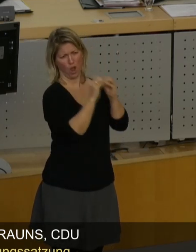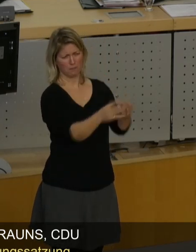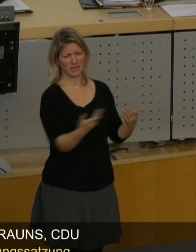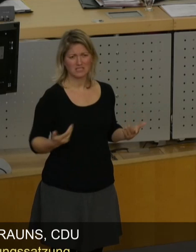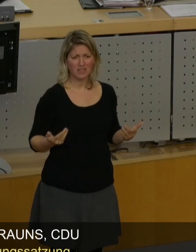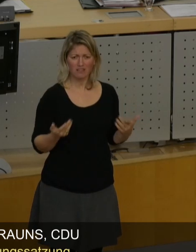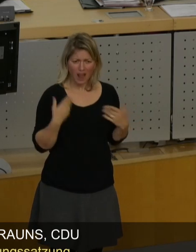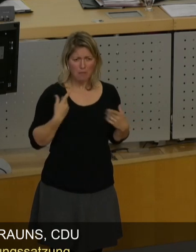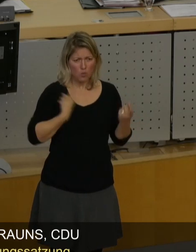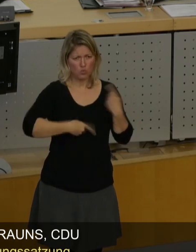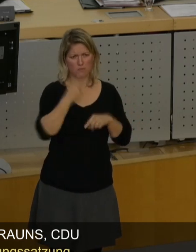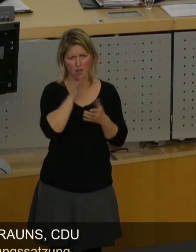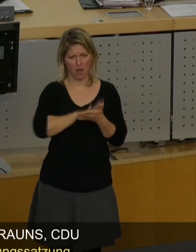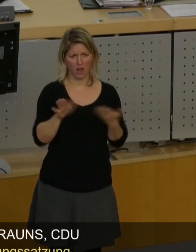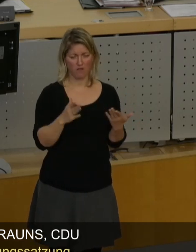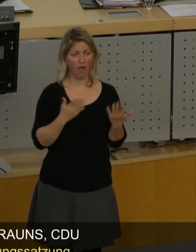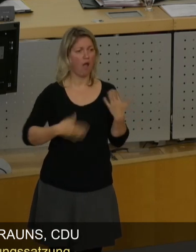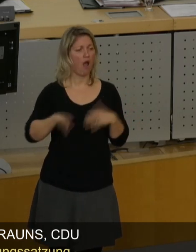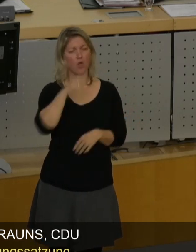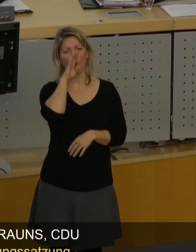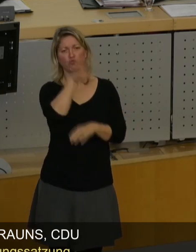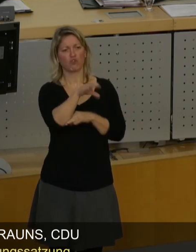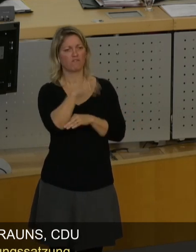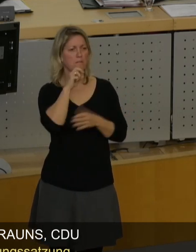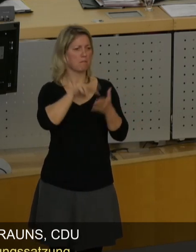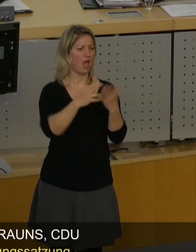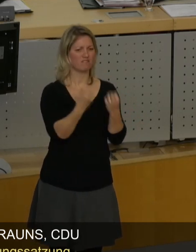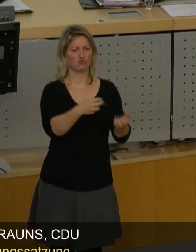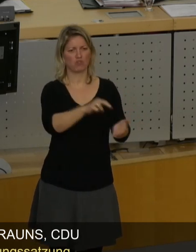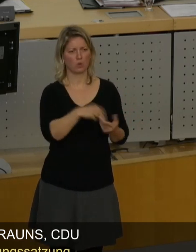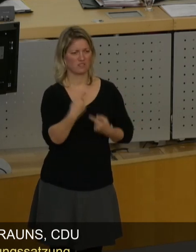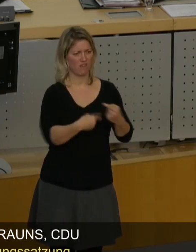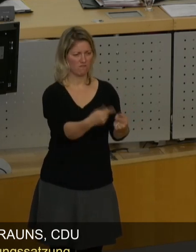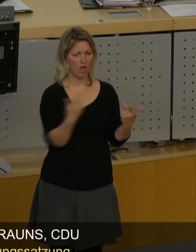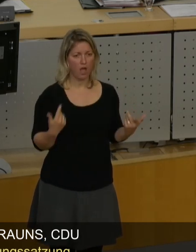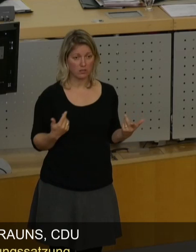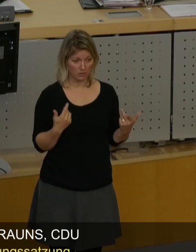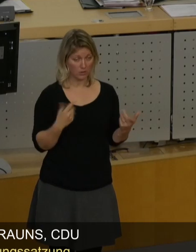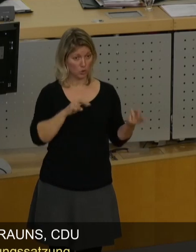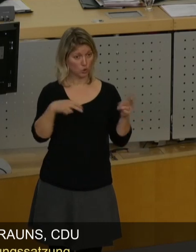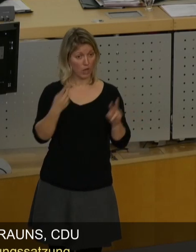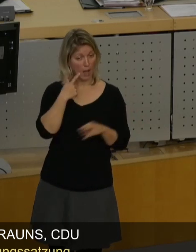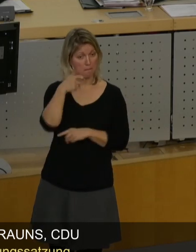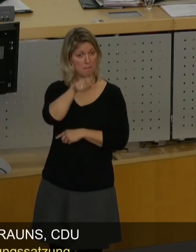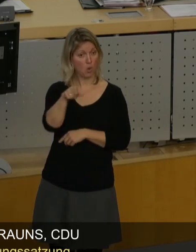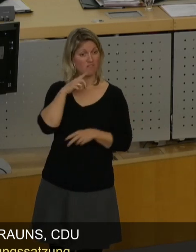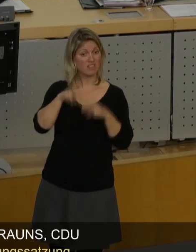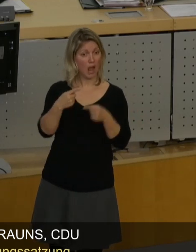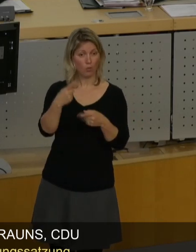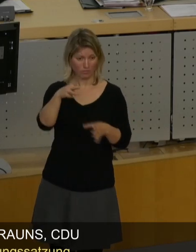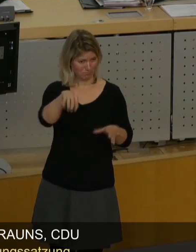uns doch einfach machen. Jeder schimpft über ein Planfeststellungsverfahren. Da ist die Bürgerbeteiligung par excellence drin.